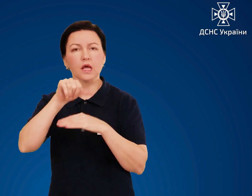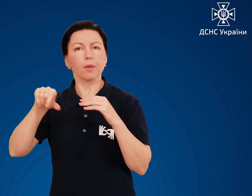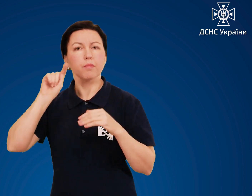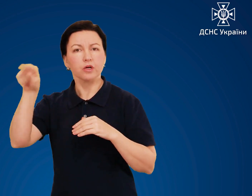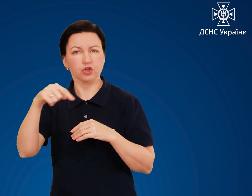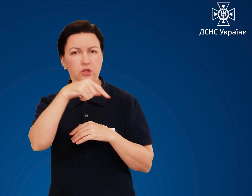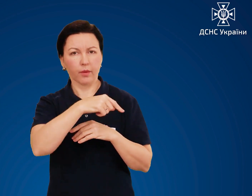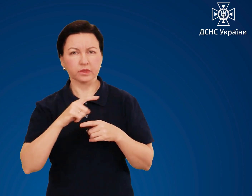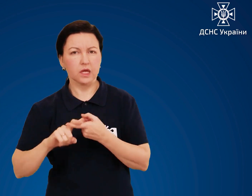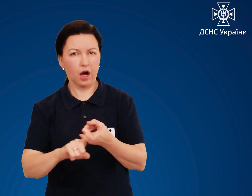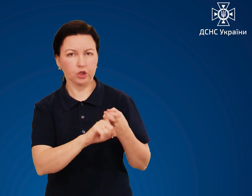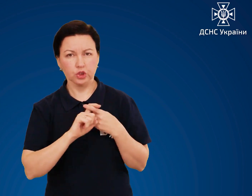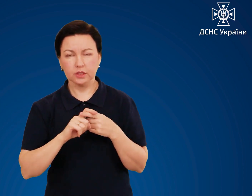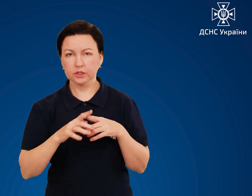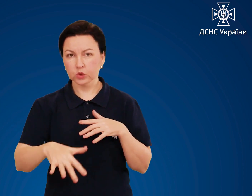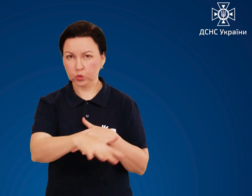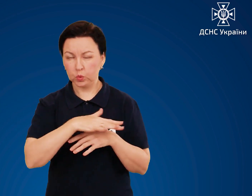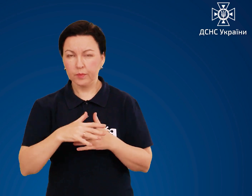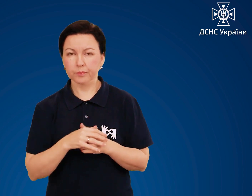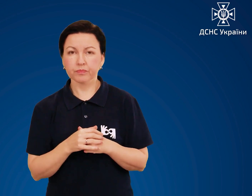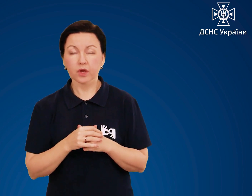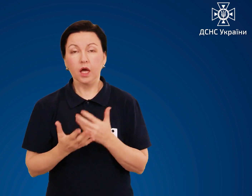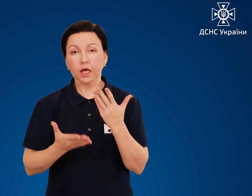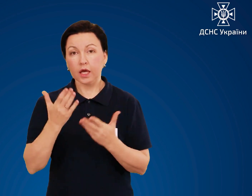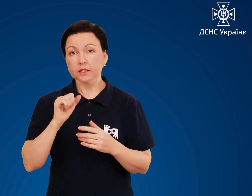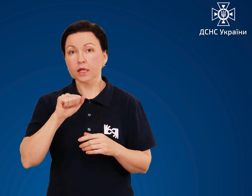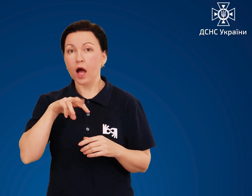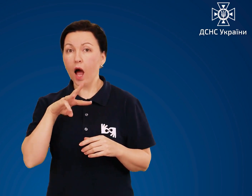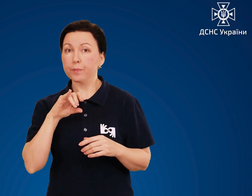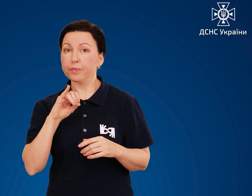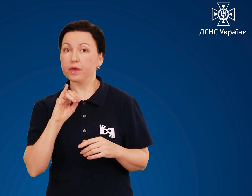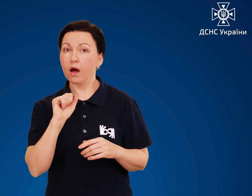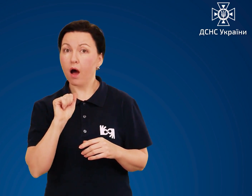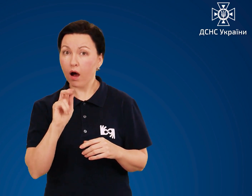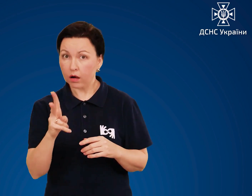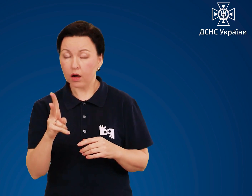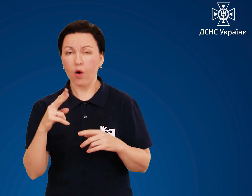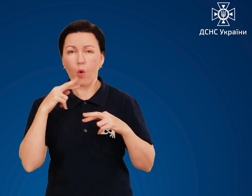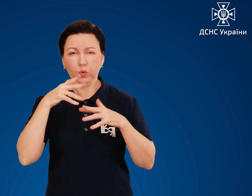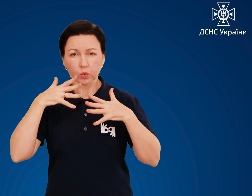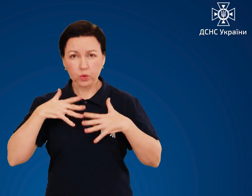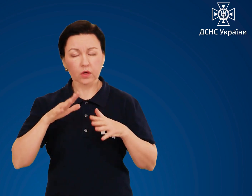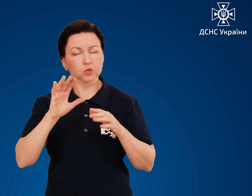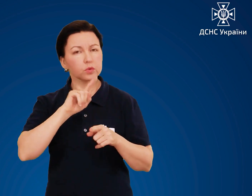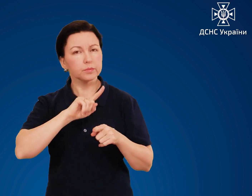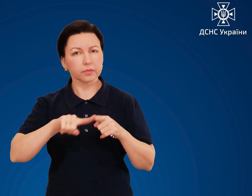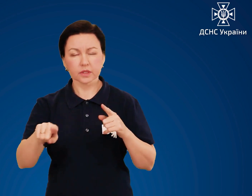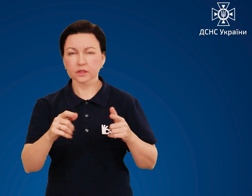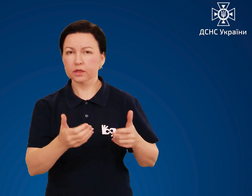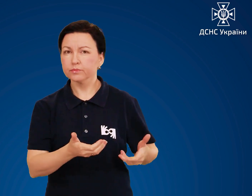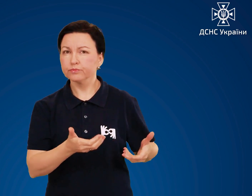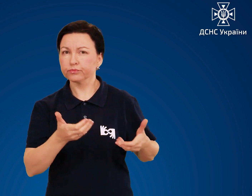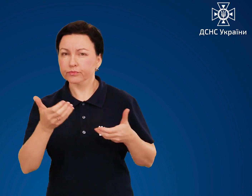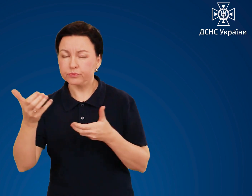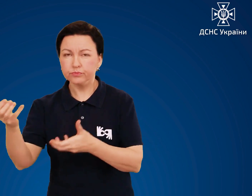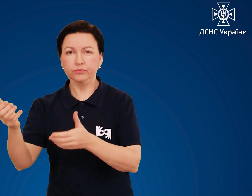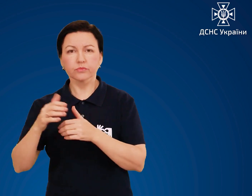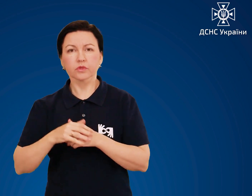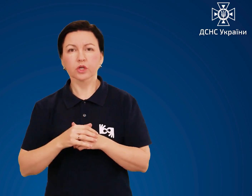При отруєнні аміаком винести потерпілого із зони зараження. Шкіру, рот,